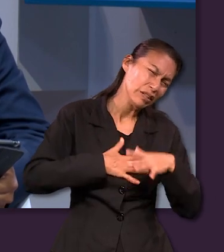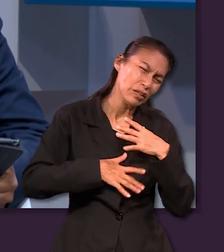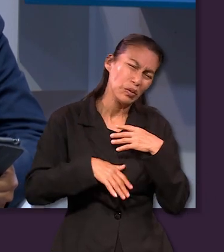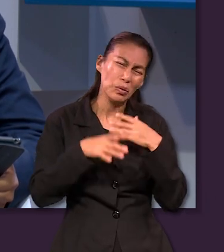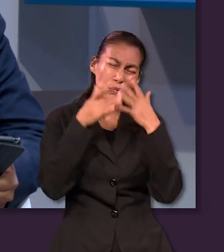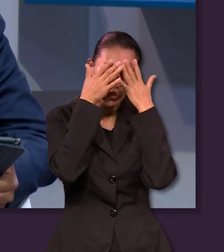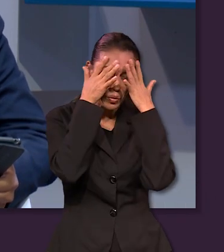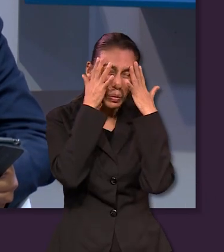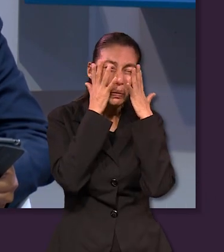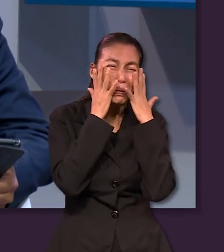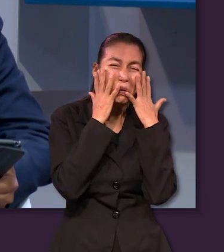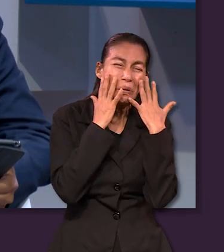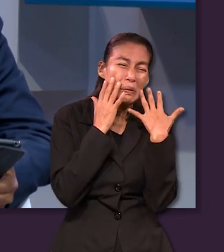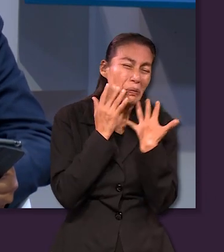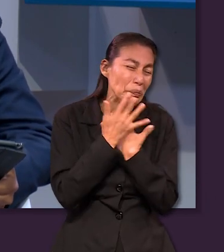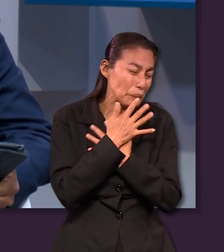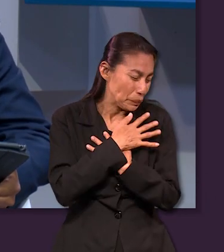sudor, los pies.